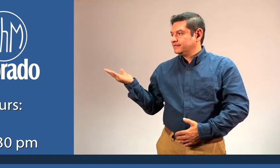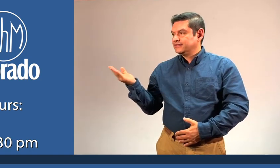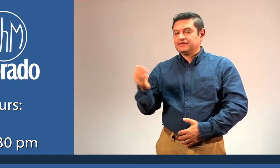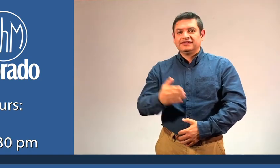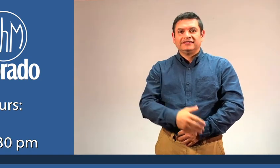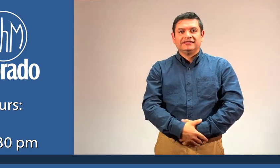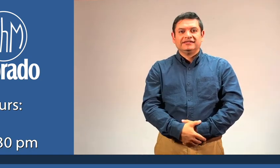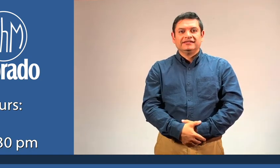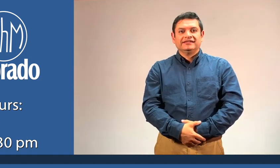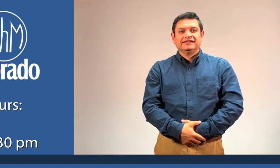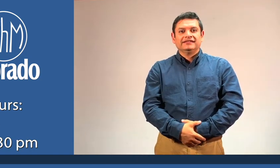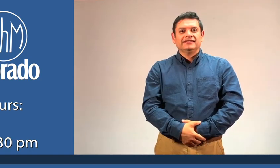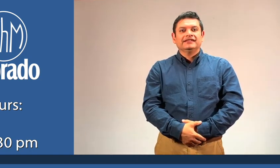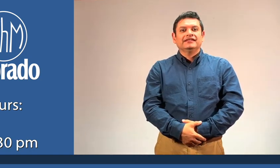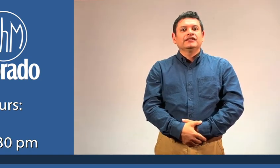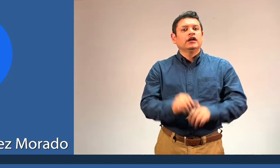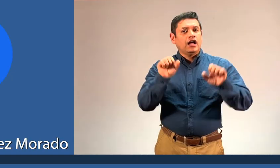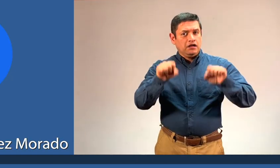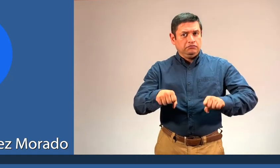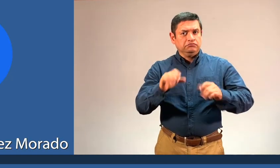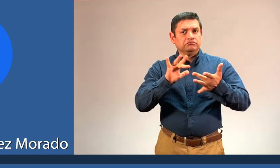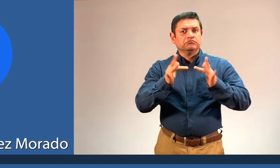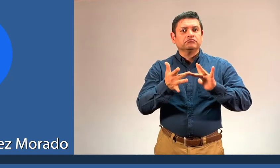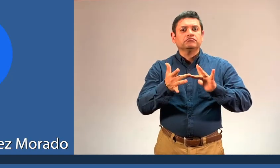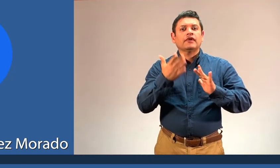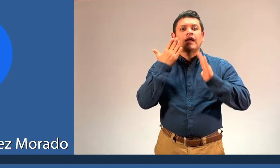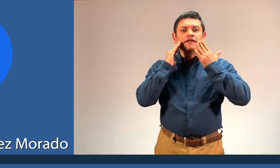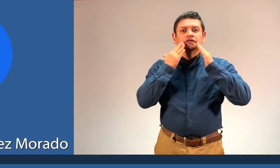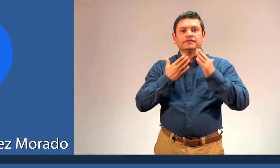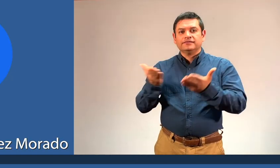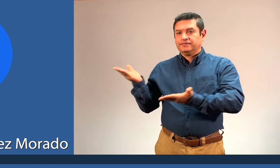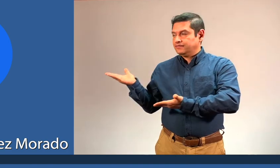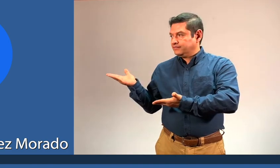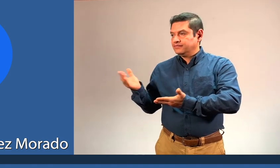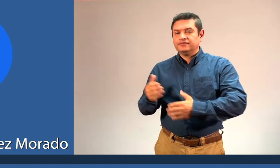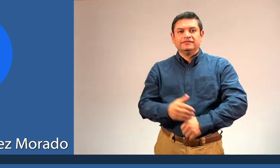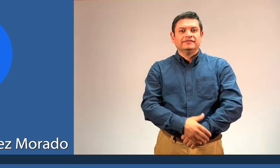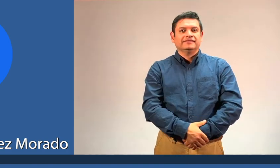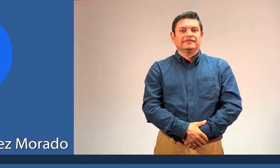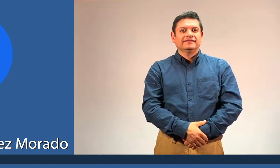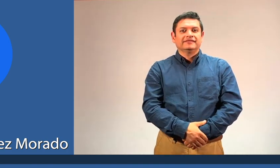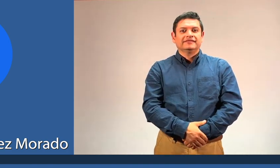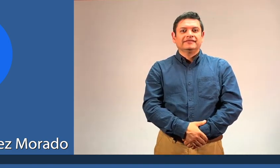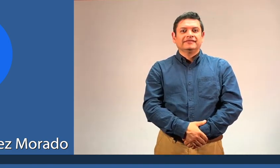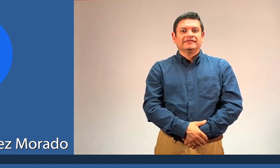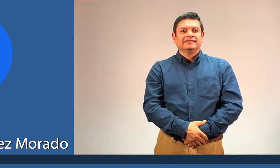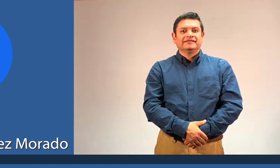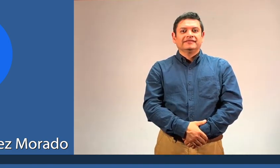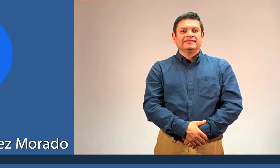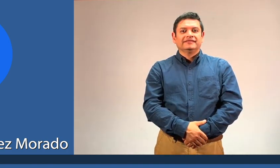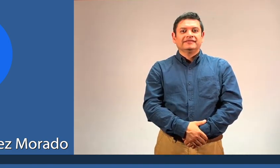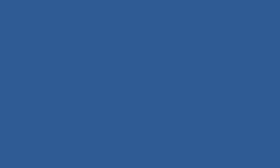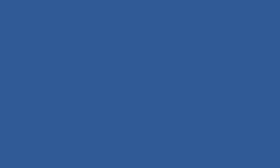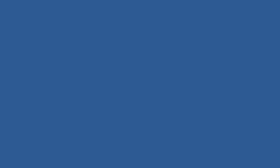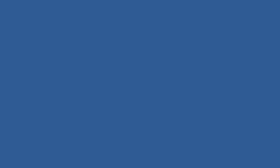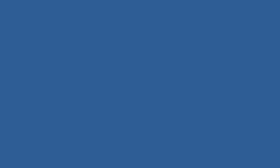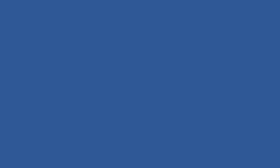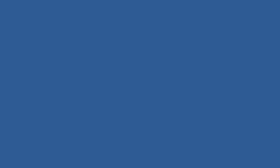10 a.m. to 2.30 p.m. Please visit our page on Facebook, Museo José y Tomás Chávez Morado.